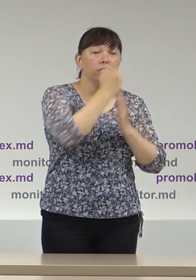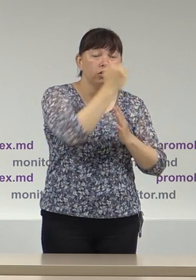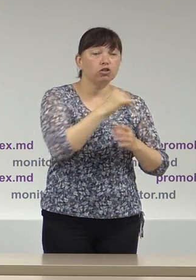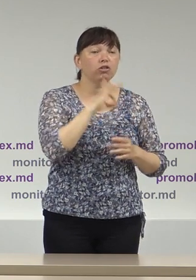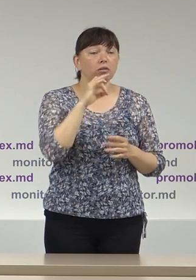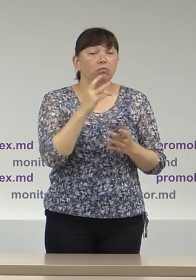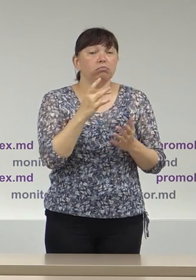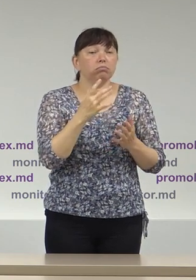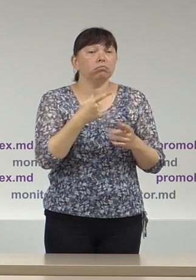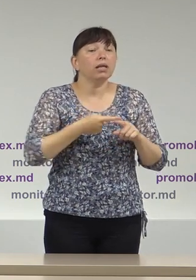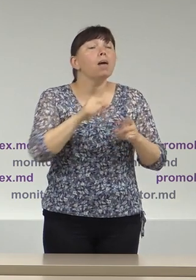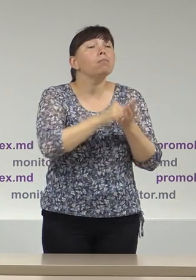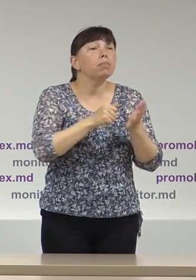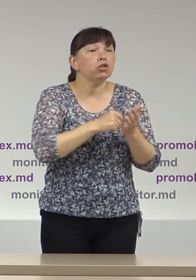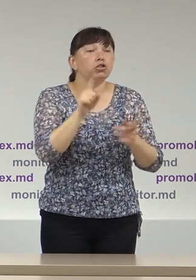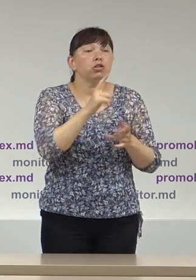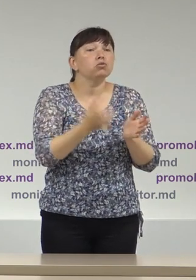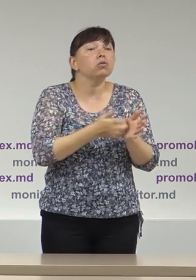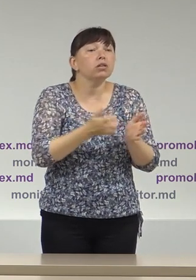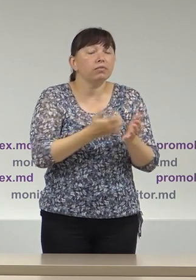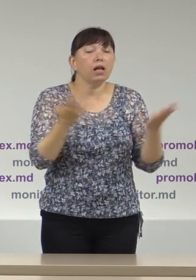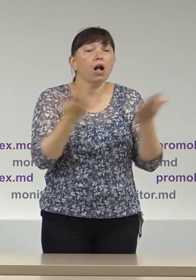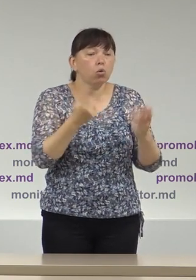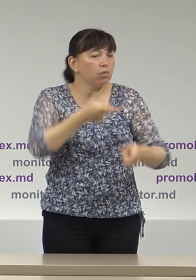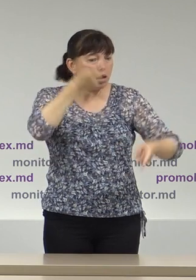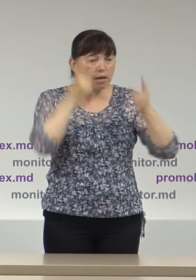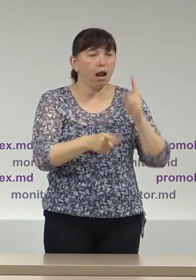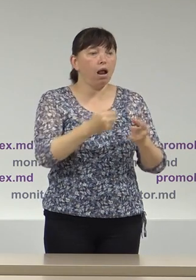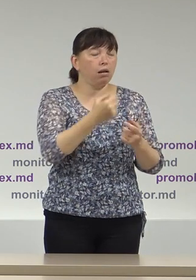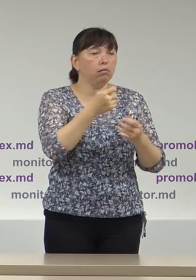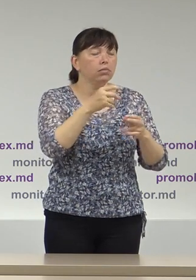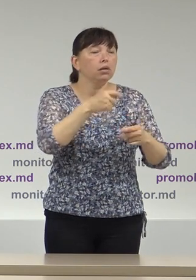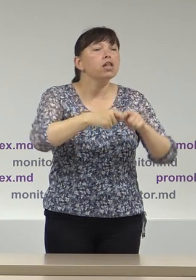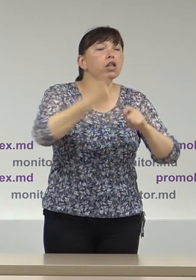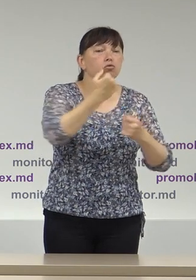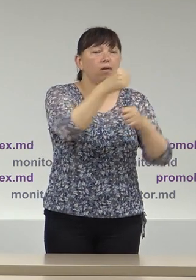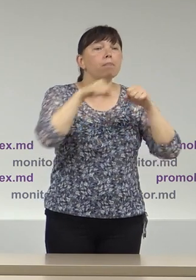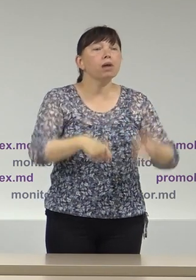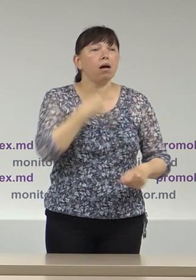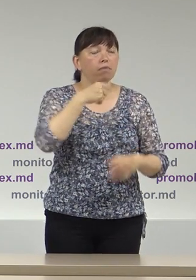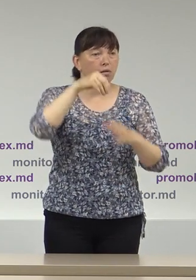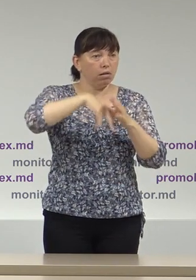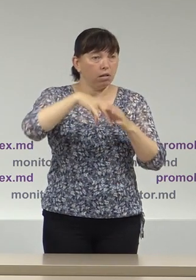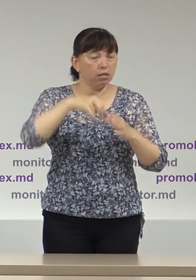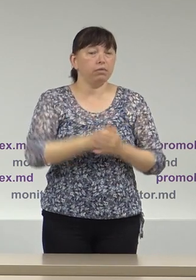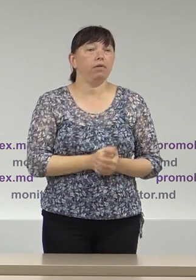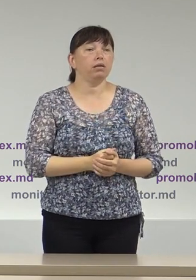din cauza lipsei unei vătămări reale a dreptului personal de alegător sau de concurent electoral,